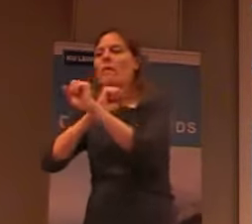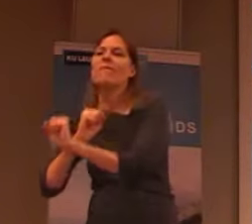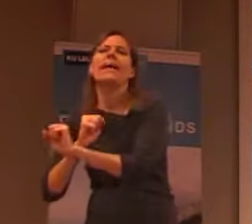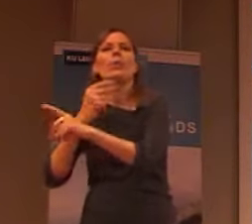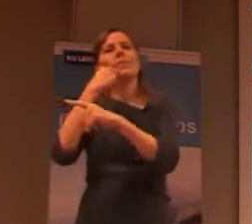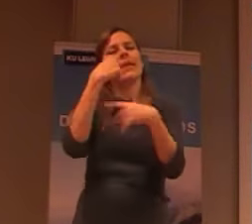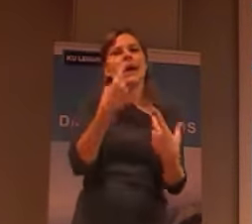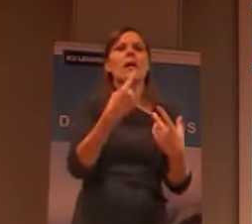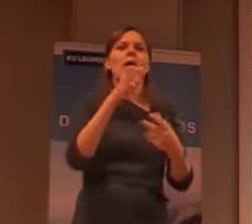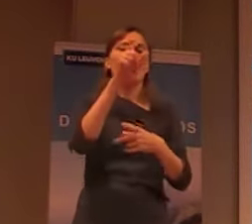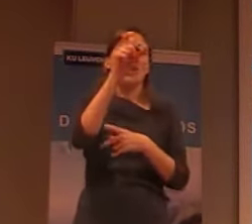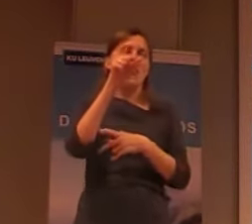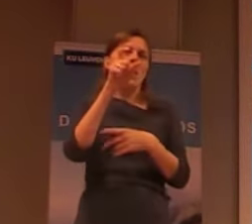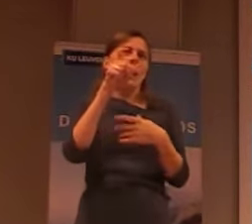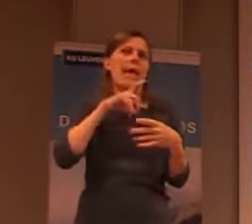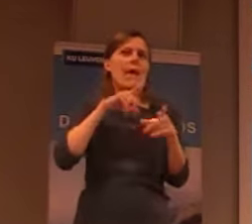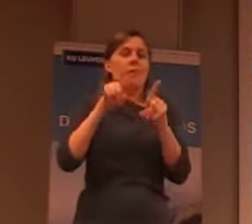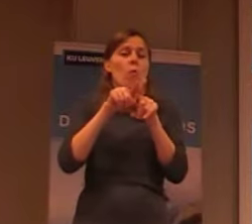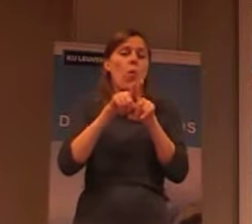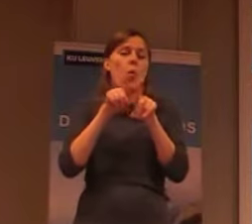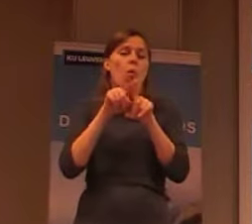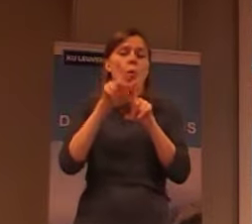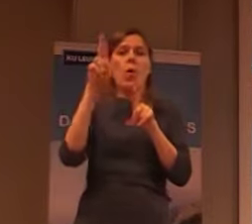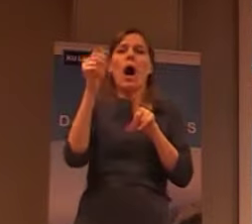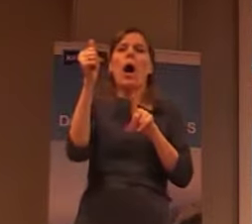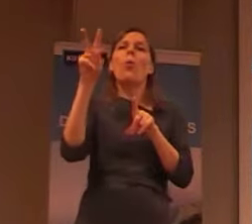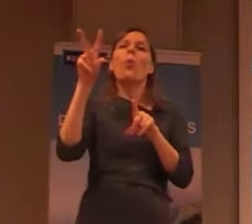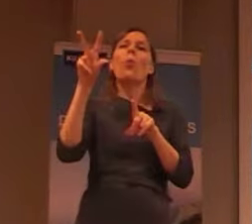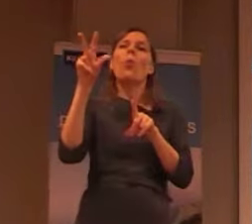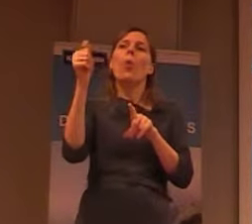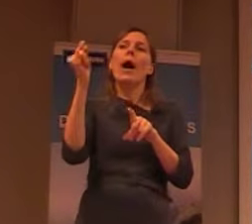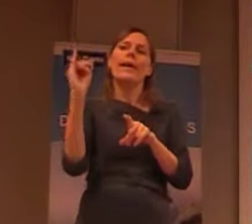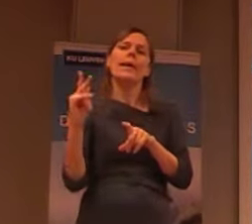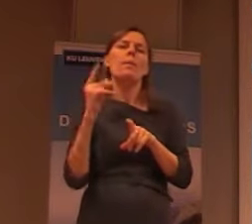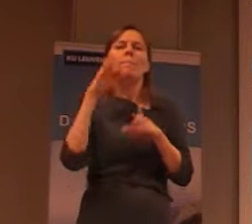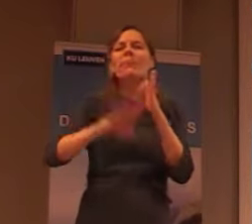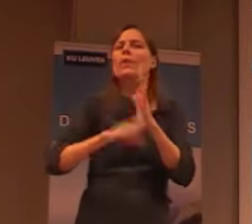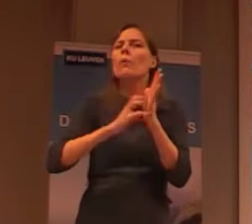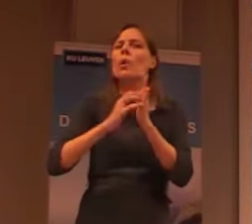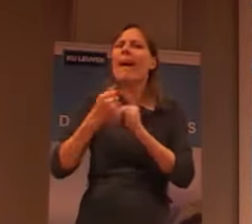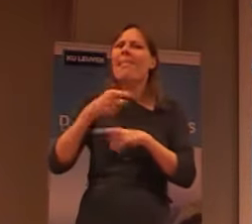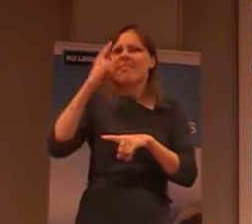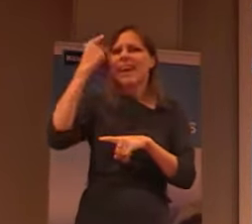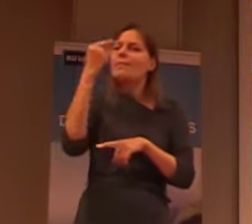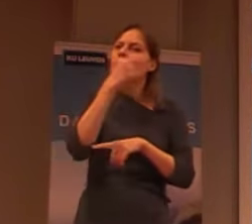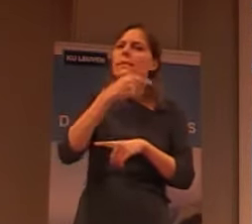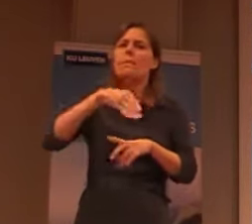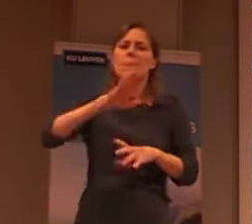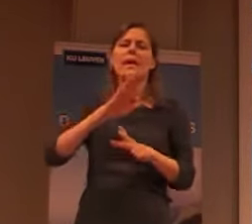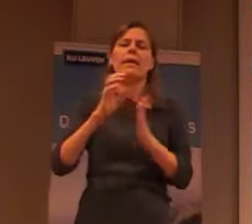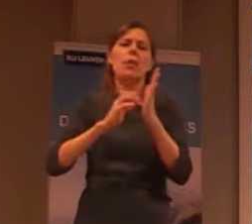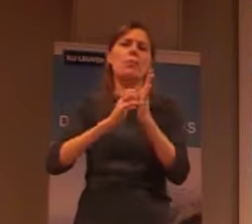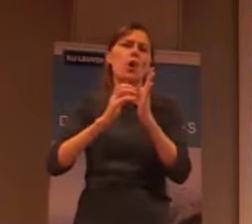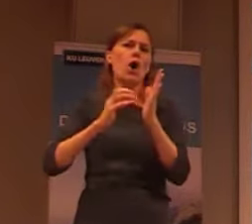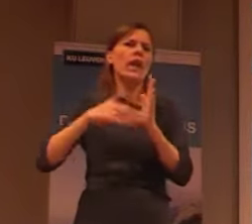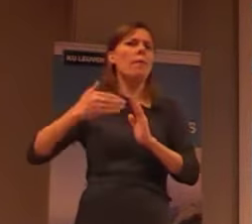mensen, dat was wel op Hawaii het geval, maar veel minder gebruikt. Maar ik had de indruk dat deze wel redelijk wat